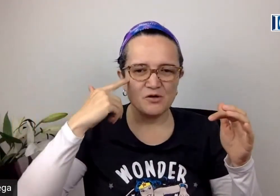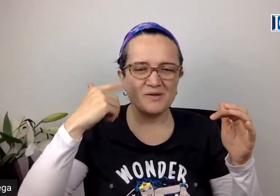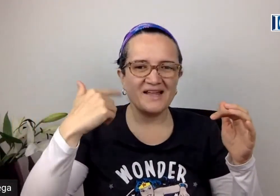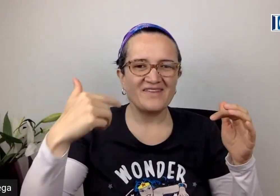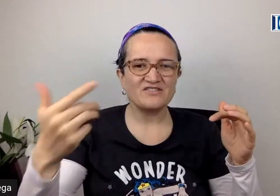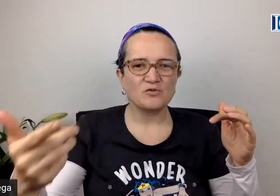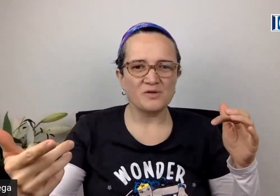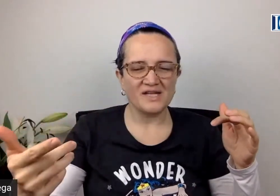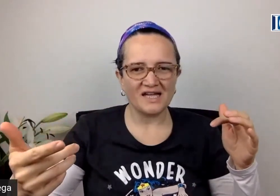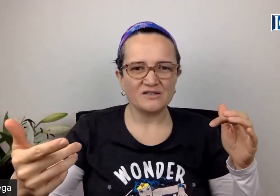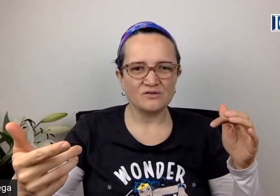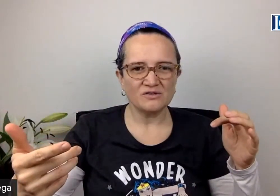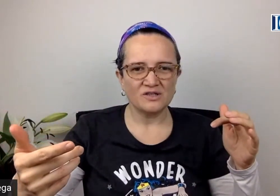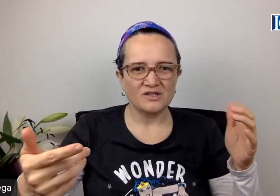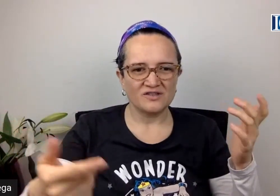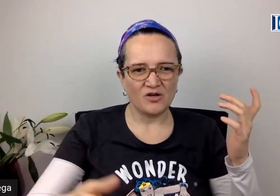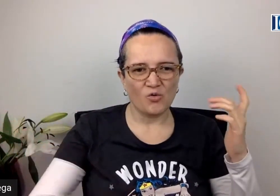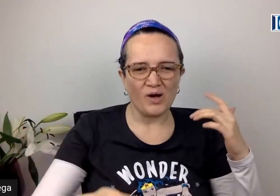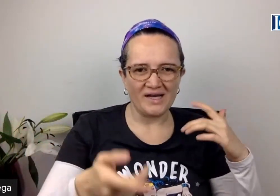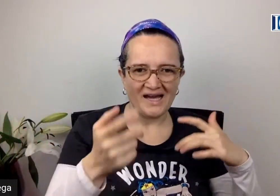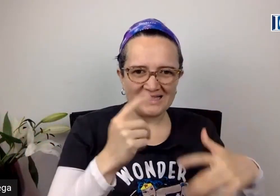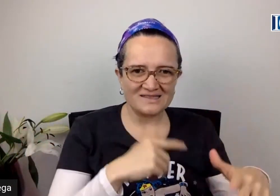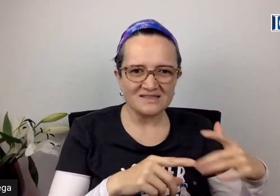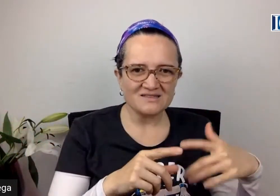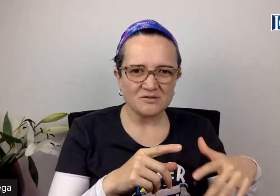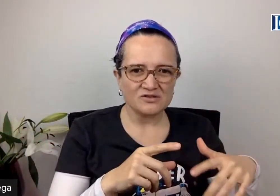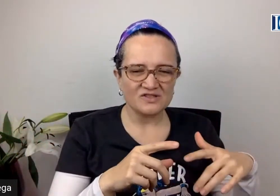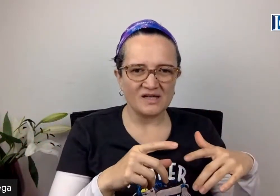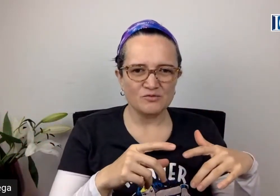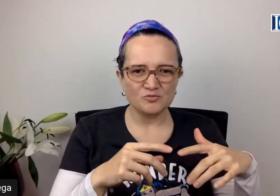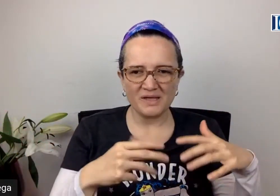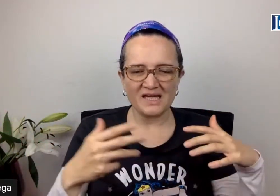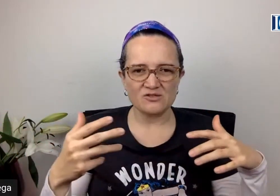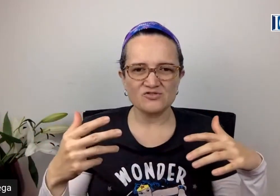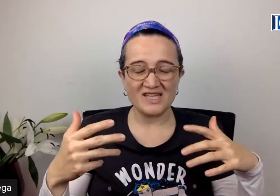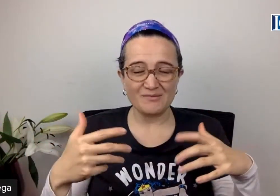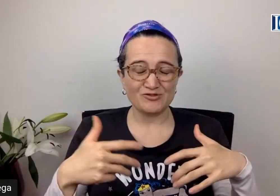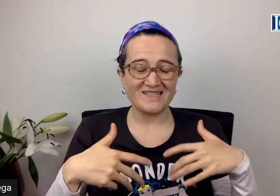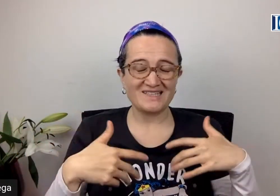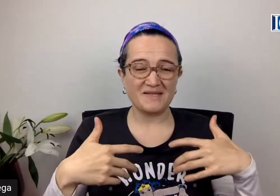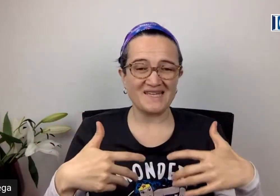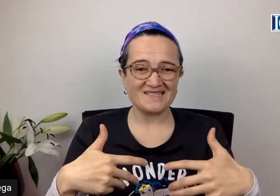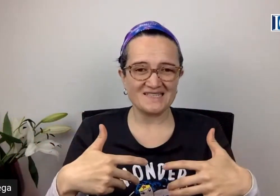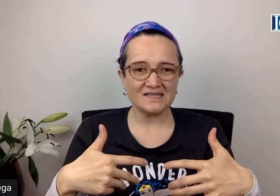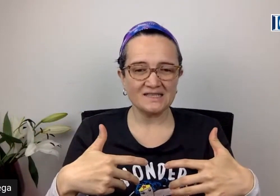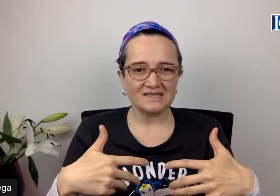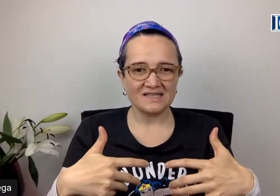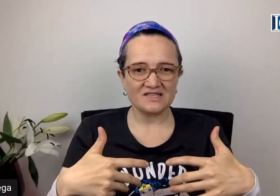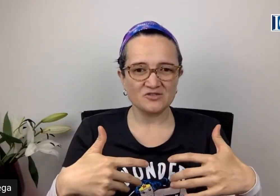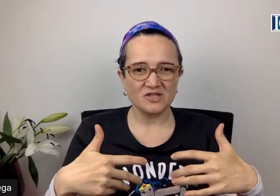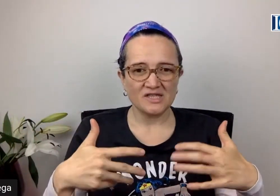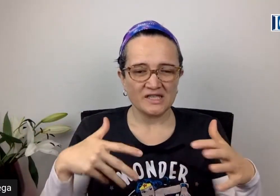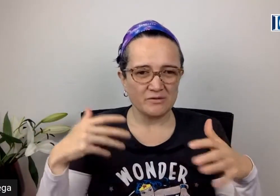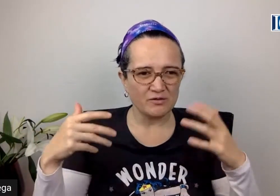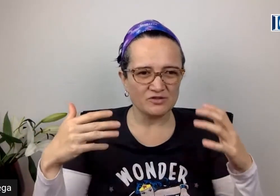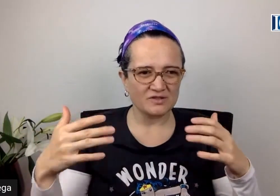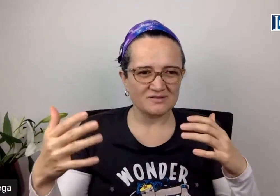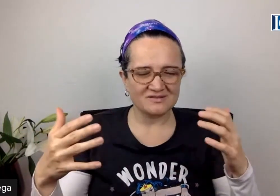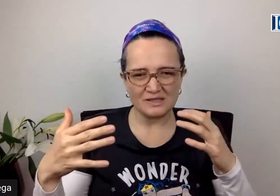volver a descubrir algo, de lo cual antes, cuando estábamos pequeños, teníamos la experiencia de eso y luego nos